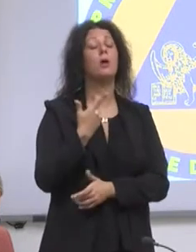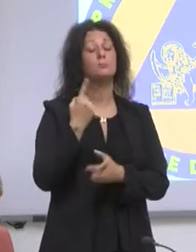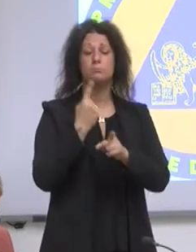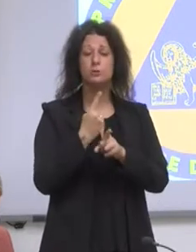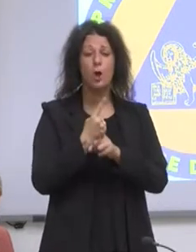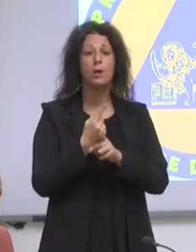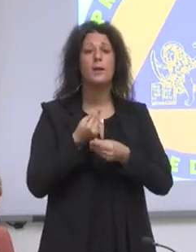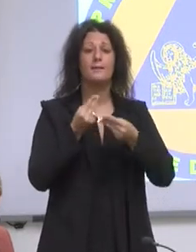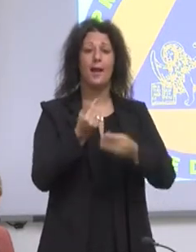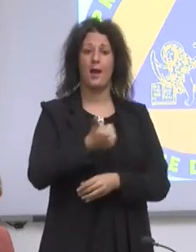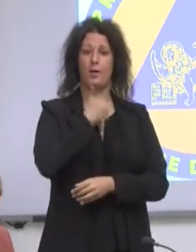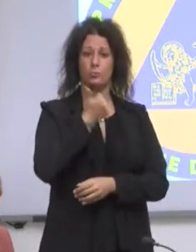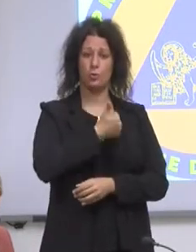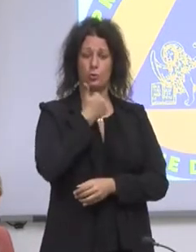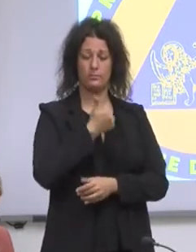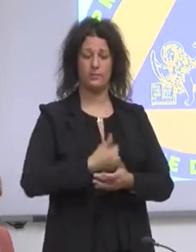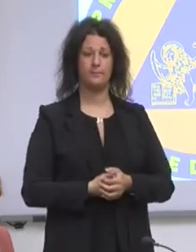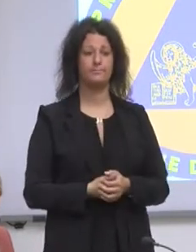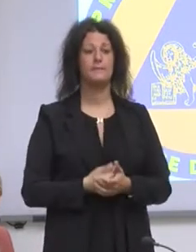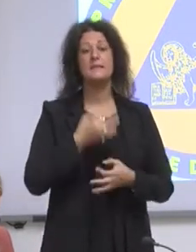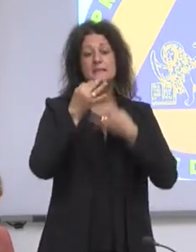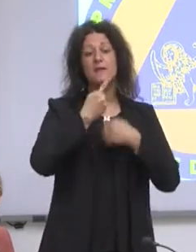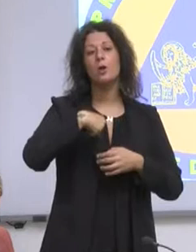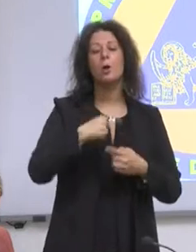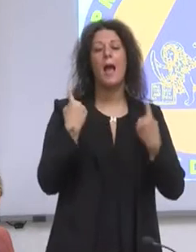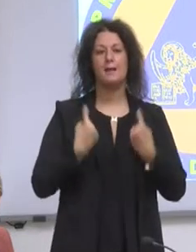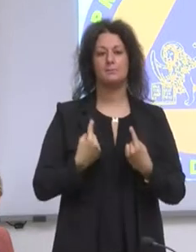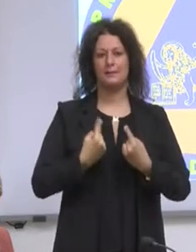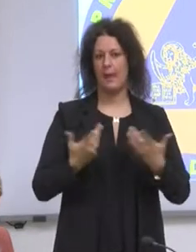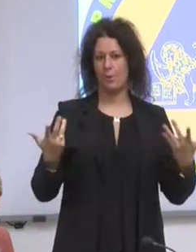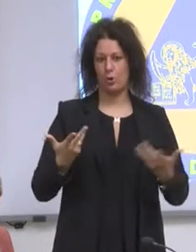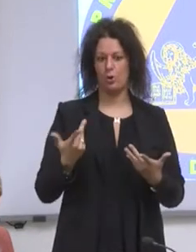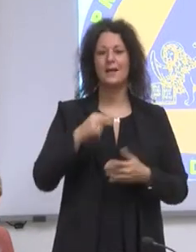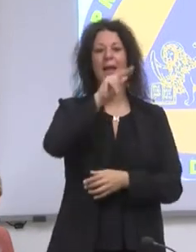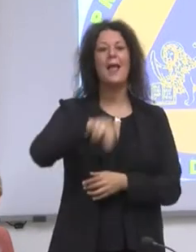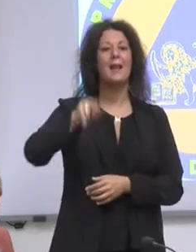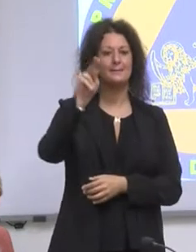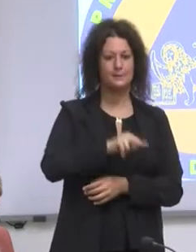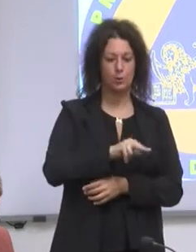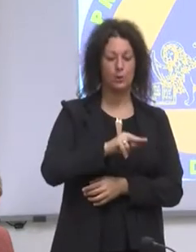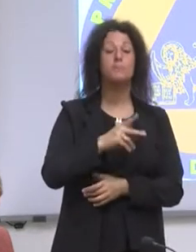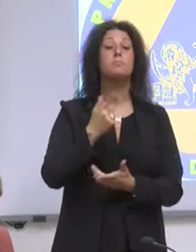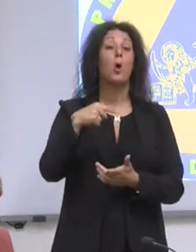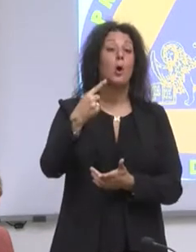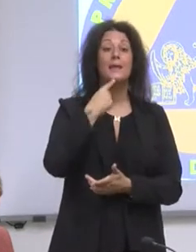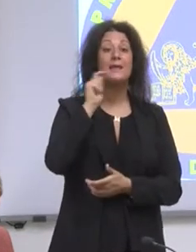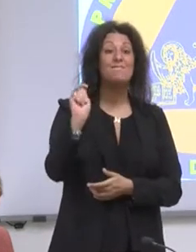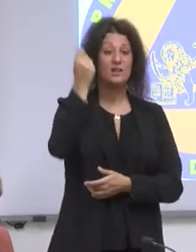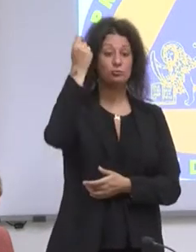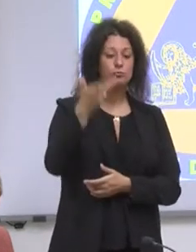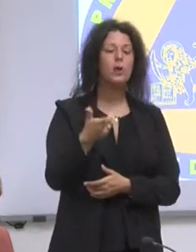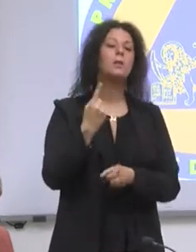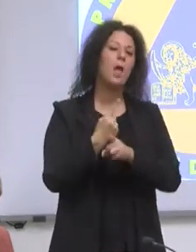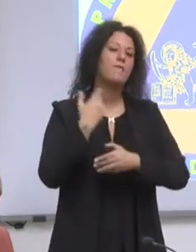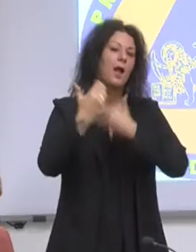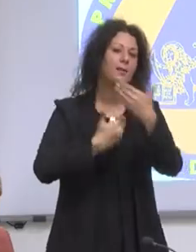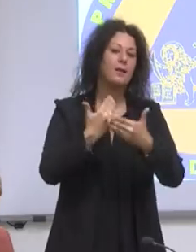doveroso attendere l'esito delle elezioni, dopodiché chi vincerà si occuperà di portare avanti questa sfida